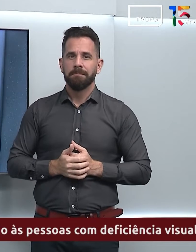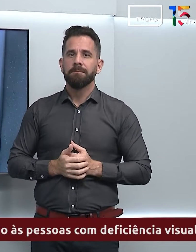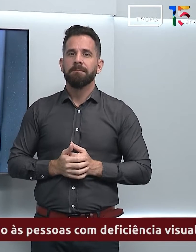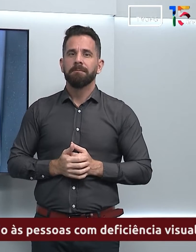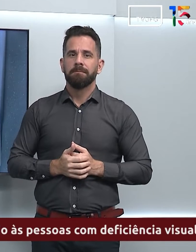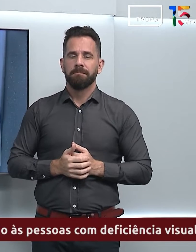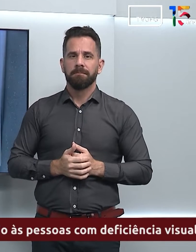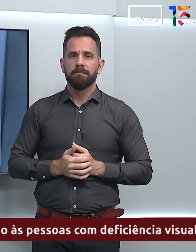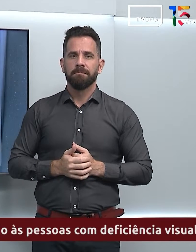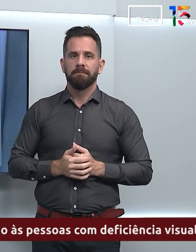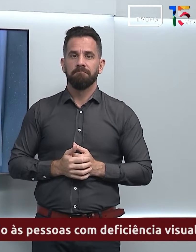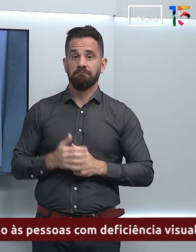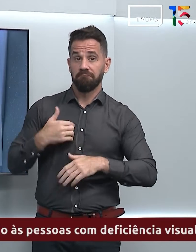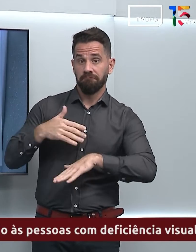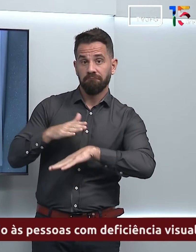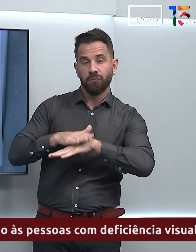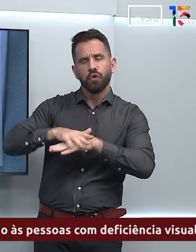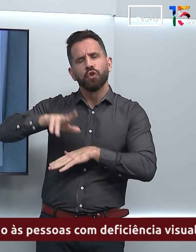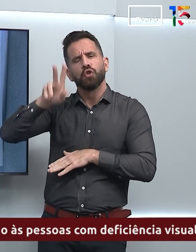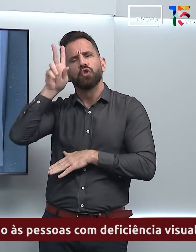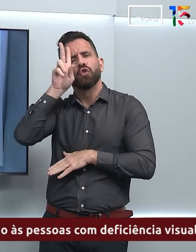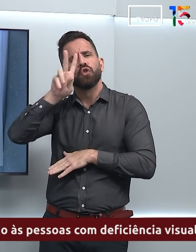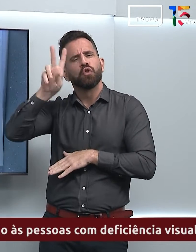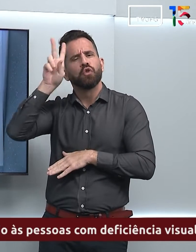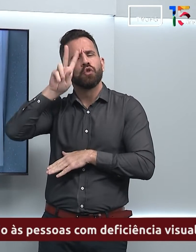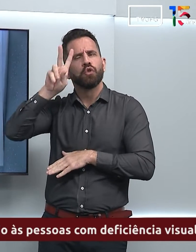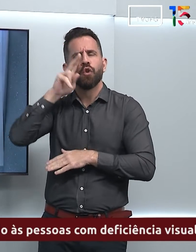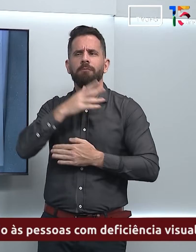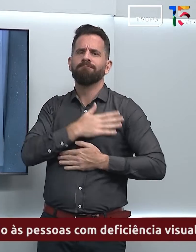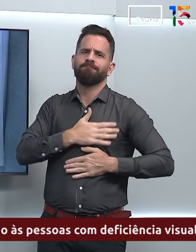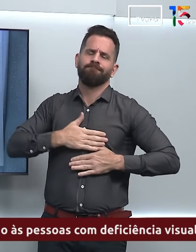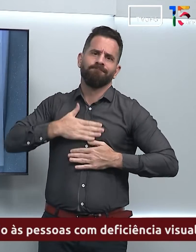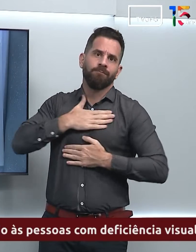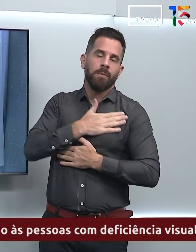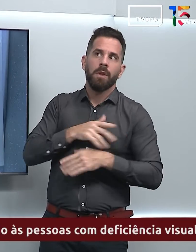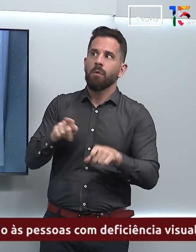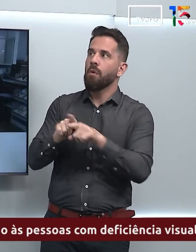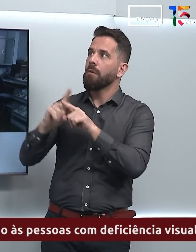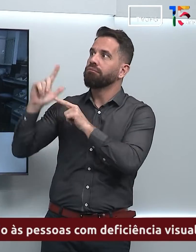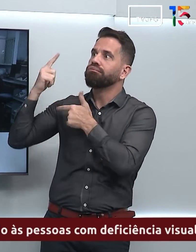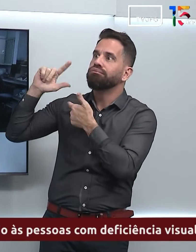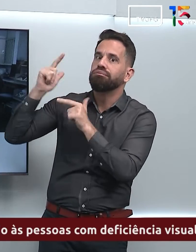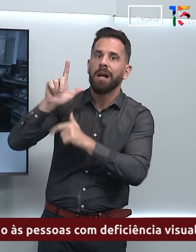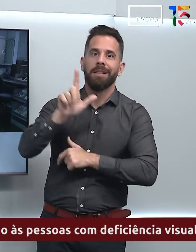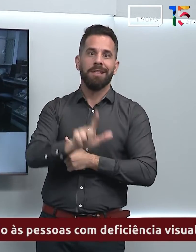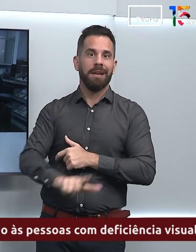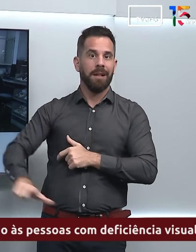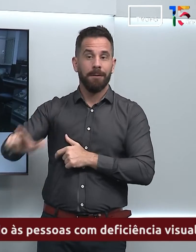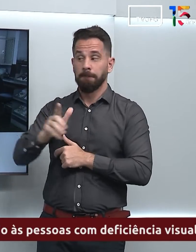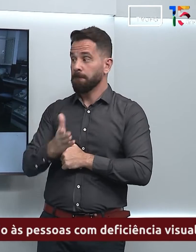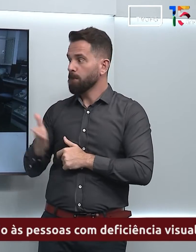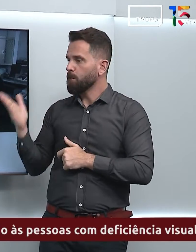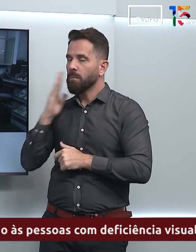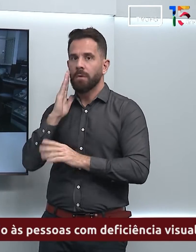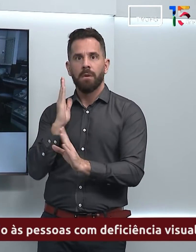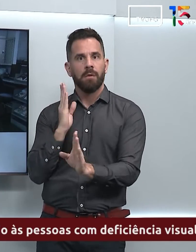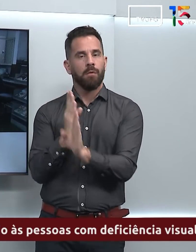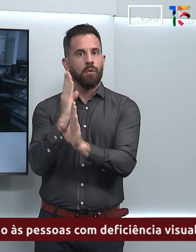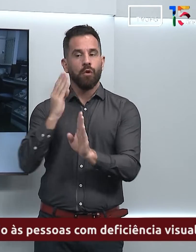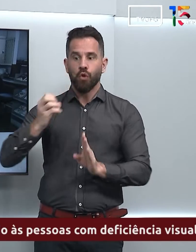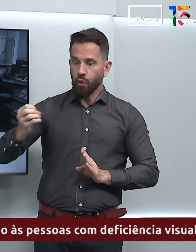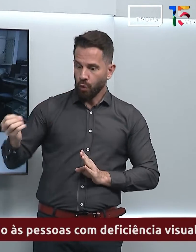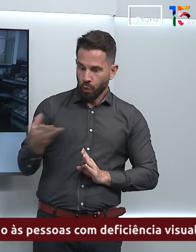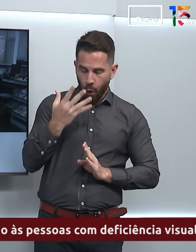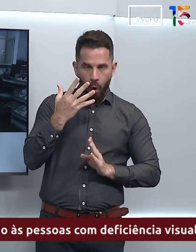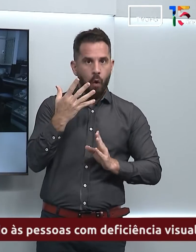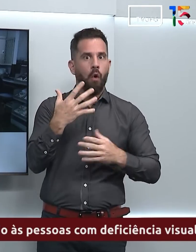Como numa boa história, daqueles clássicos da literatura, a Shirley descobriu um novo mundo,